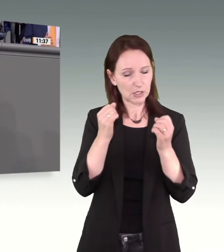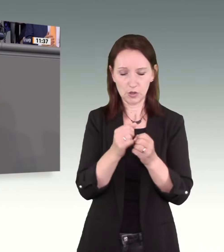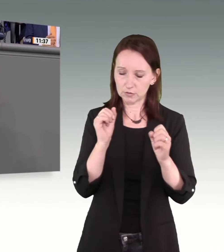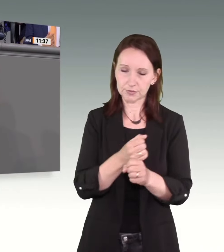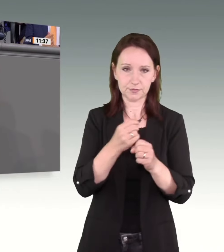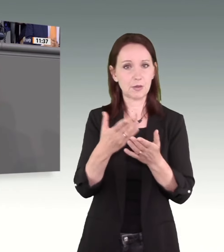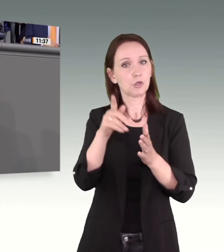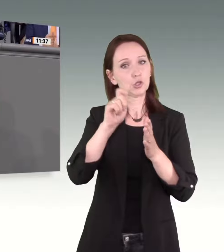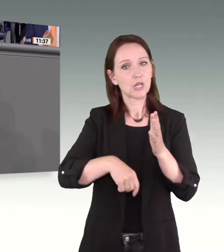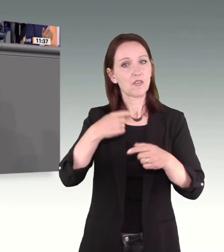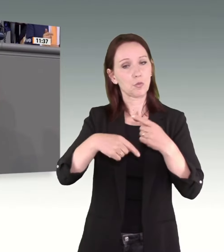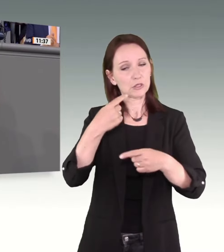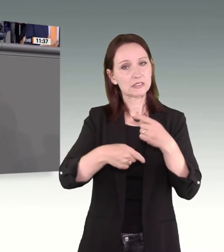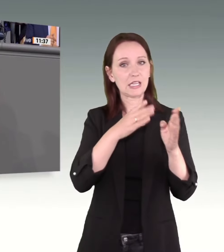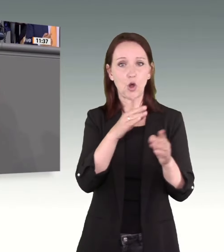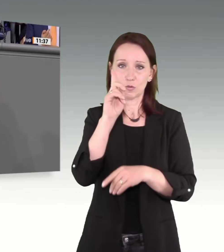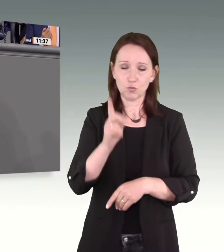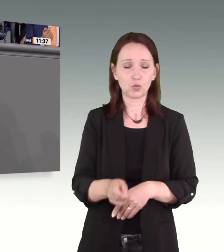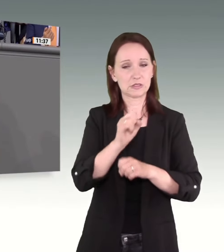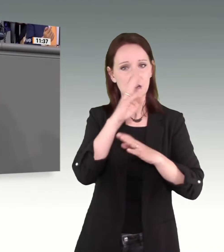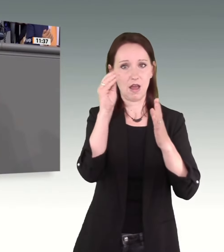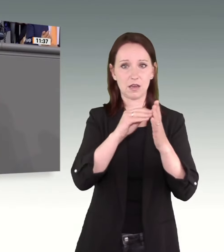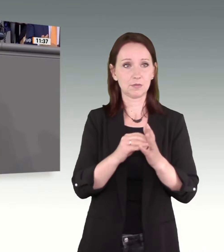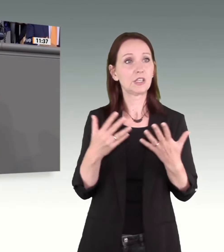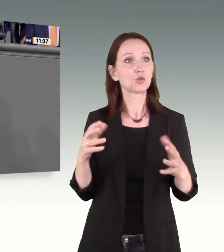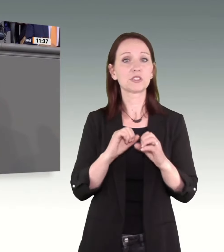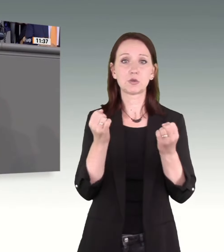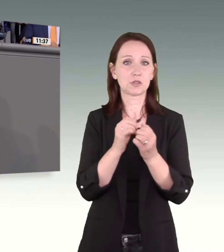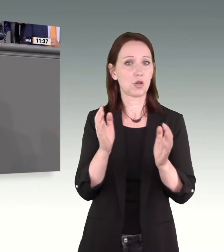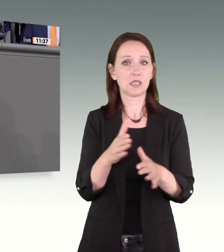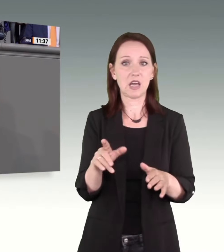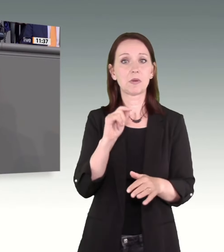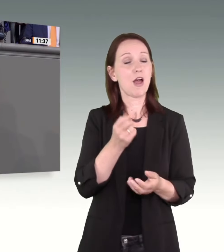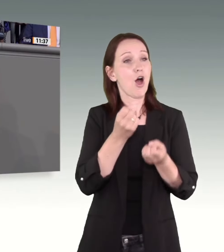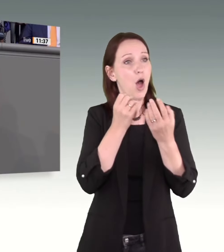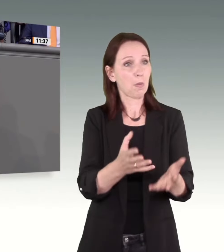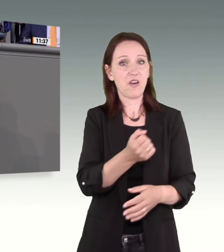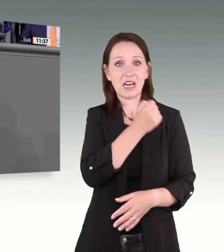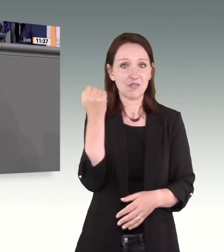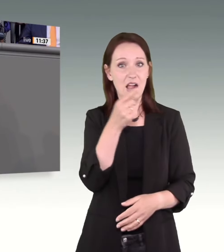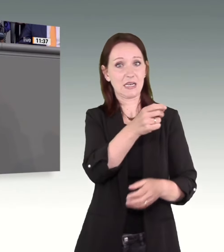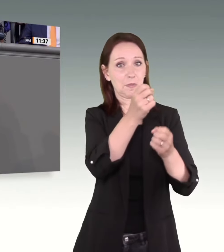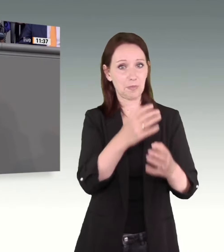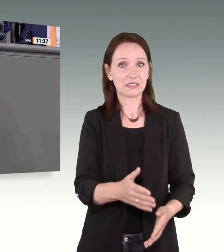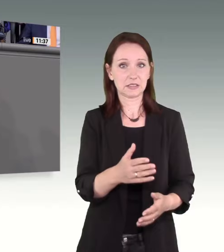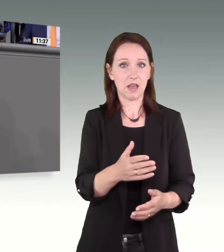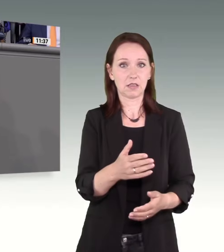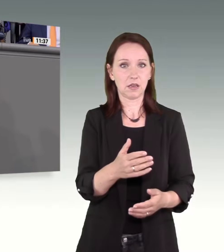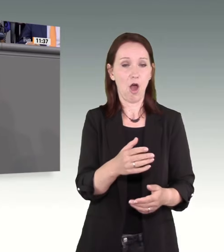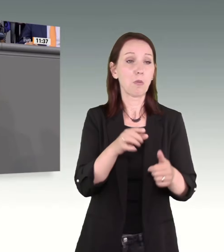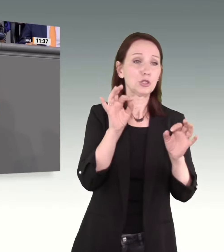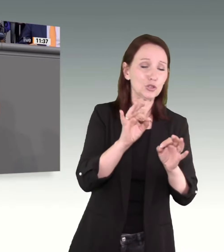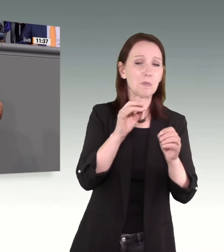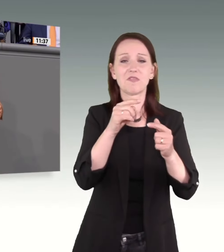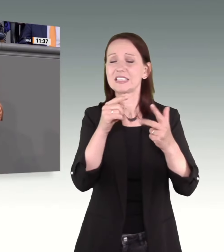in der Strafprozessordnung dann auch mal regeln. Es darf eine solche Situation nicht geben, in denen Opfer von Gewalttaten, egal welche, nicht